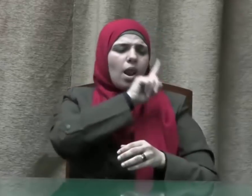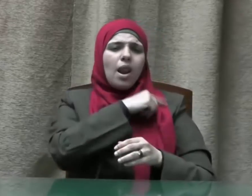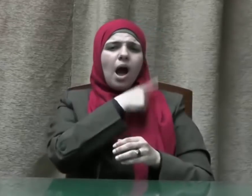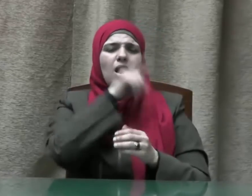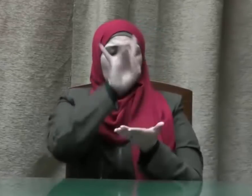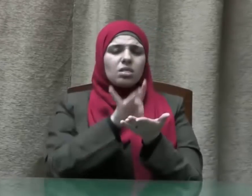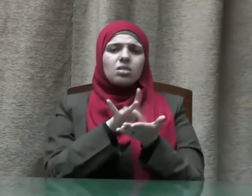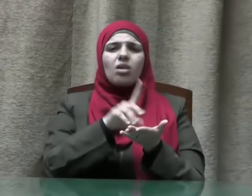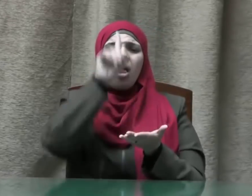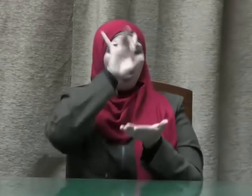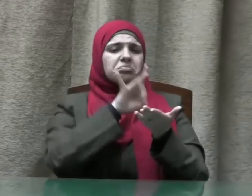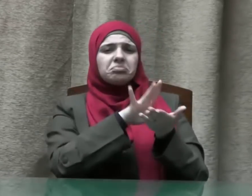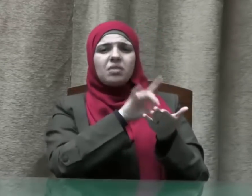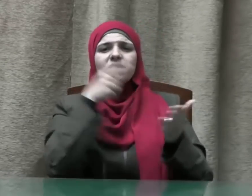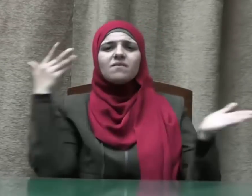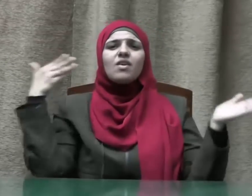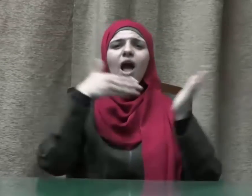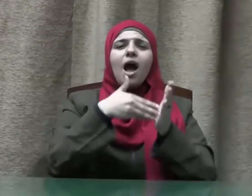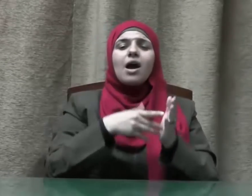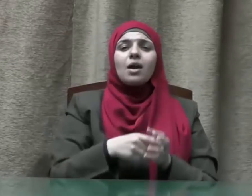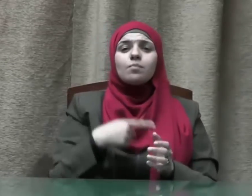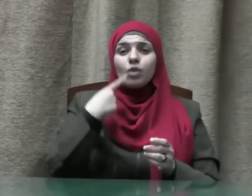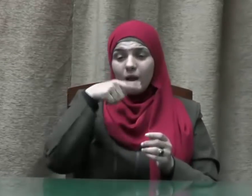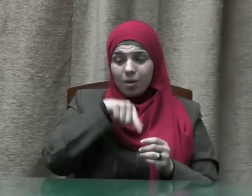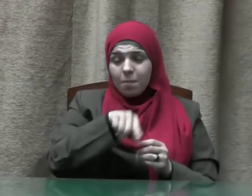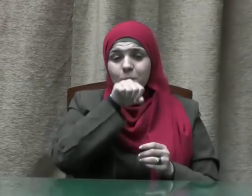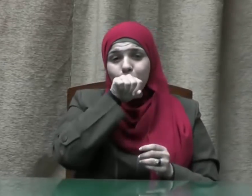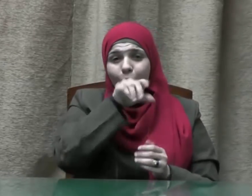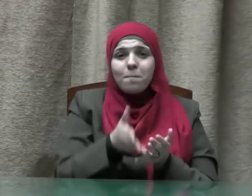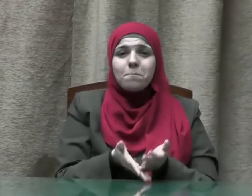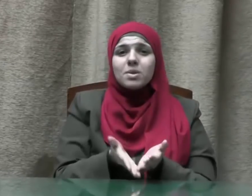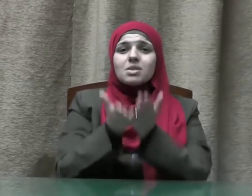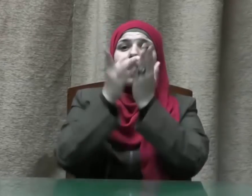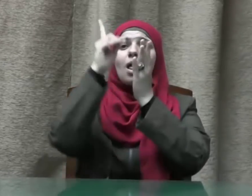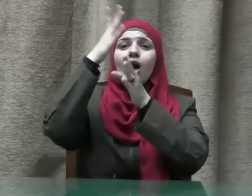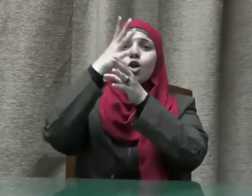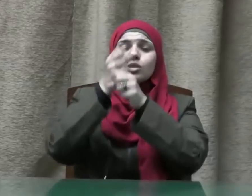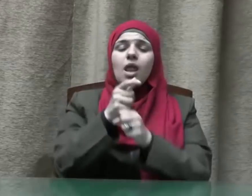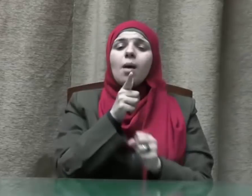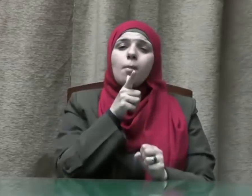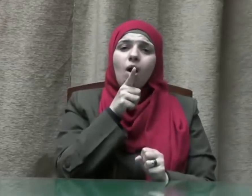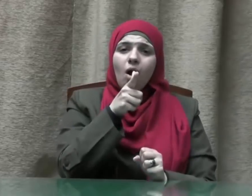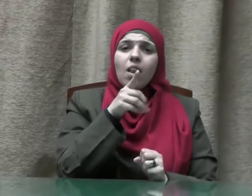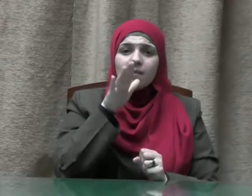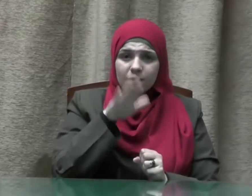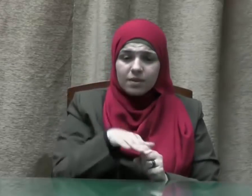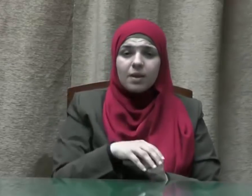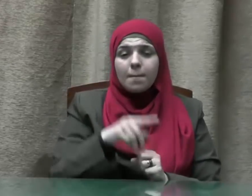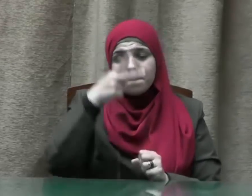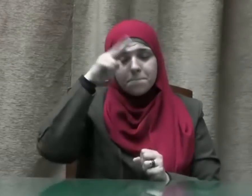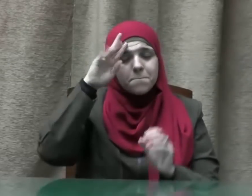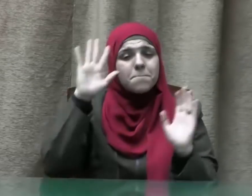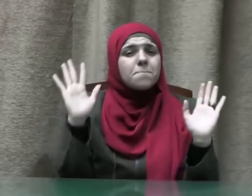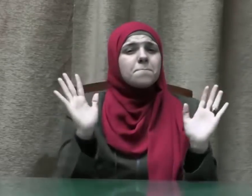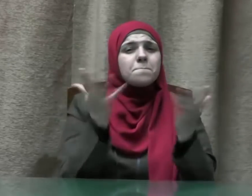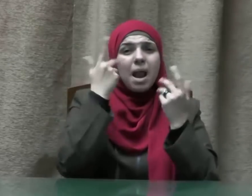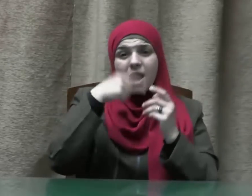الآخرة حيث يقول نبينا صلى الله عليه وسلم من احتكر على المسلمين